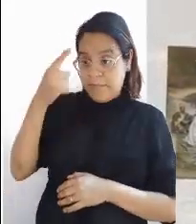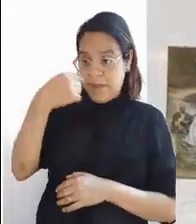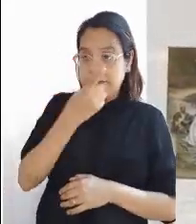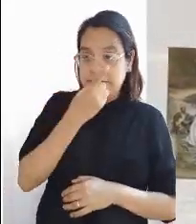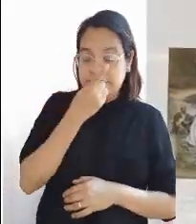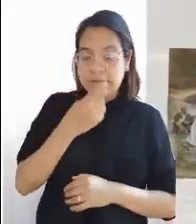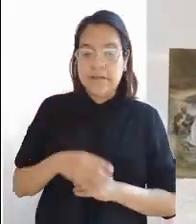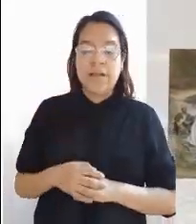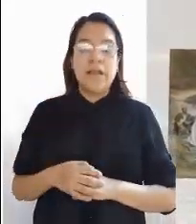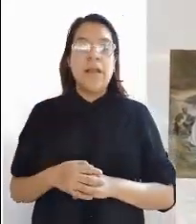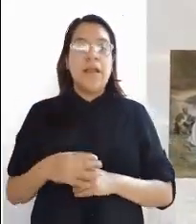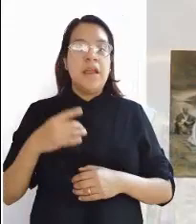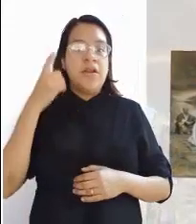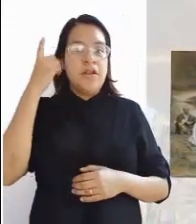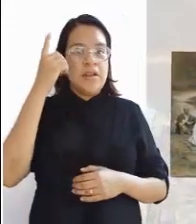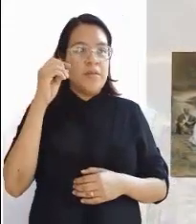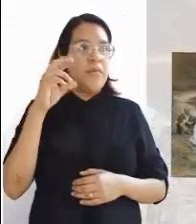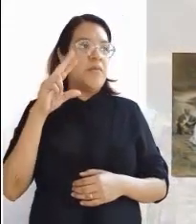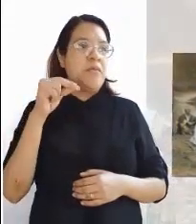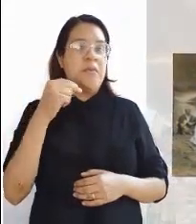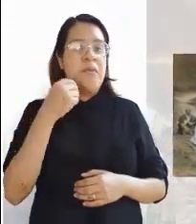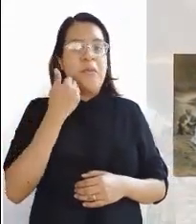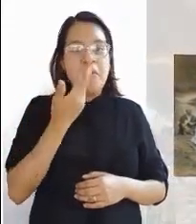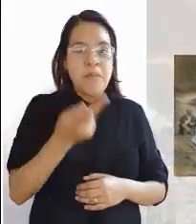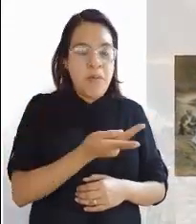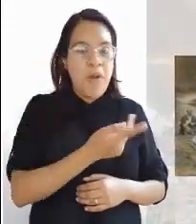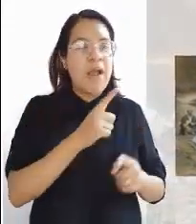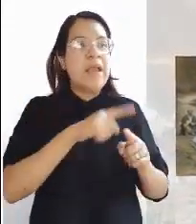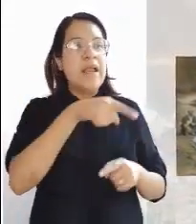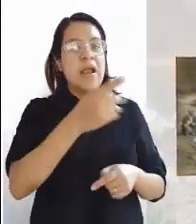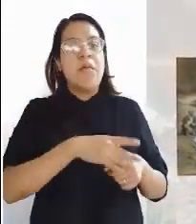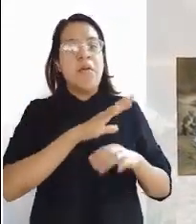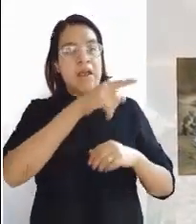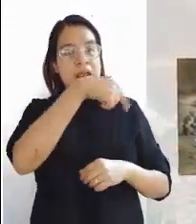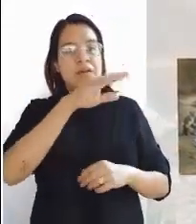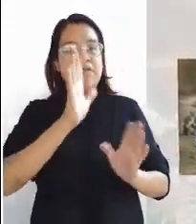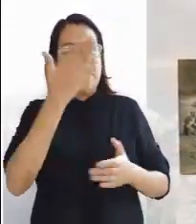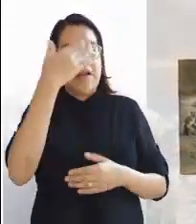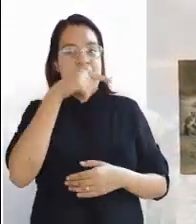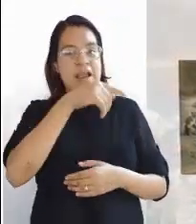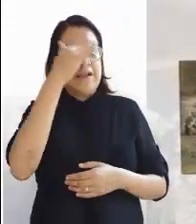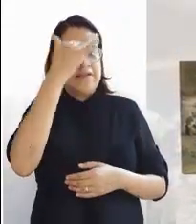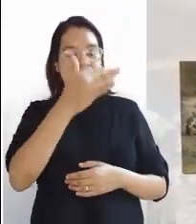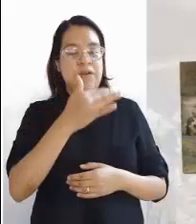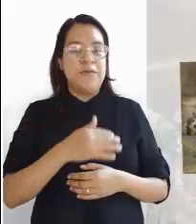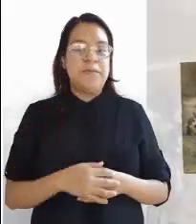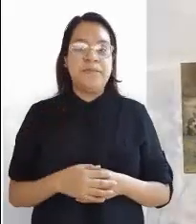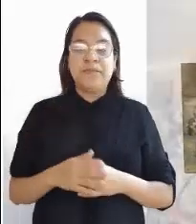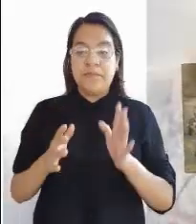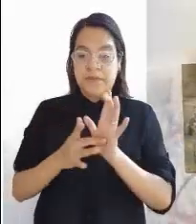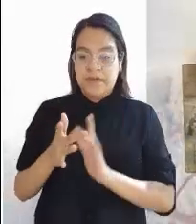almorzar. Y ninguno de los discípulos se atrevía a preguntarle, ¿Quién eres? Porque ya sabían que era el Señor.